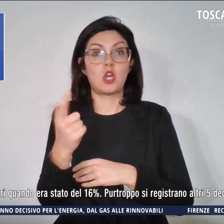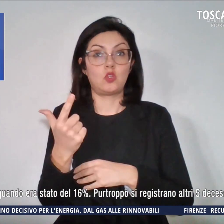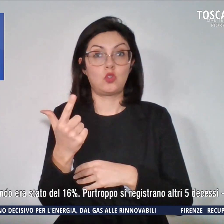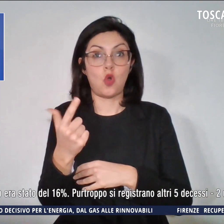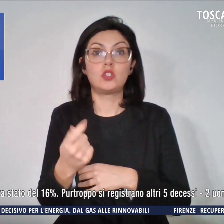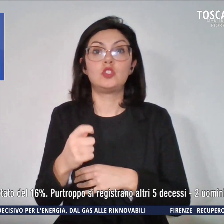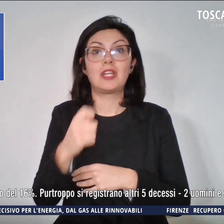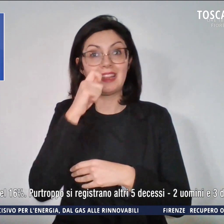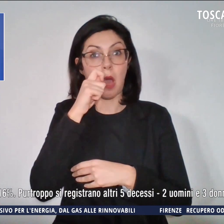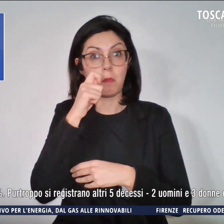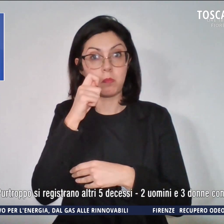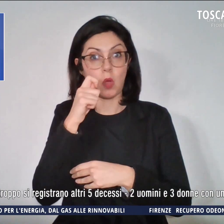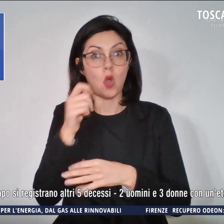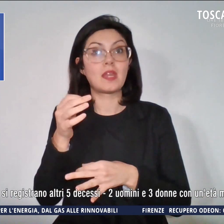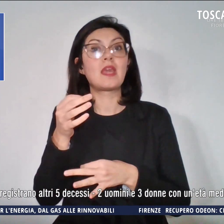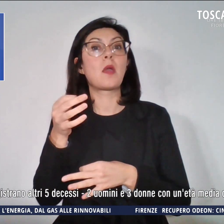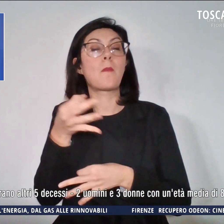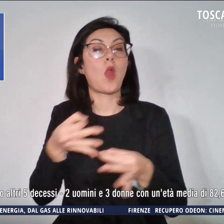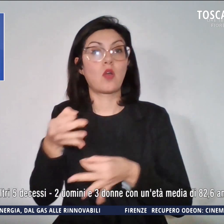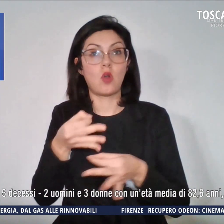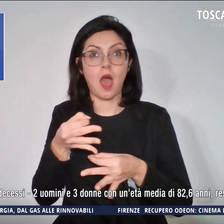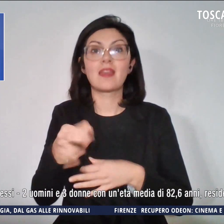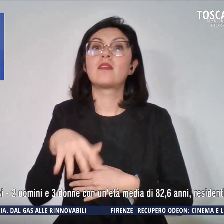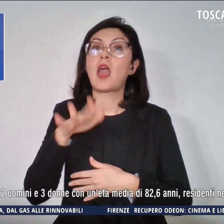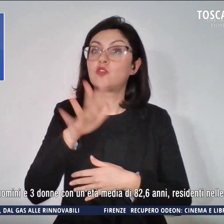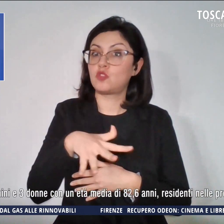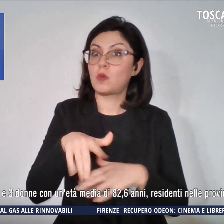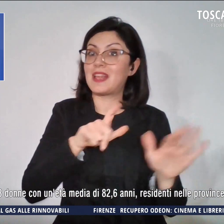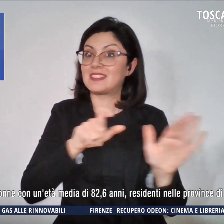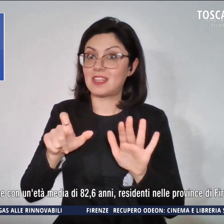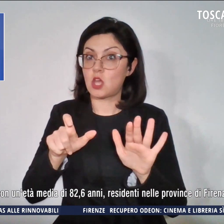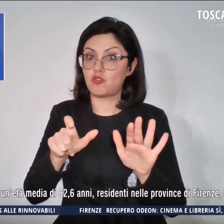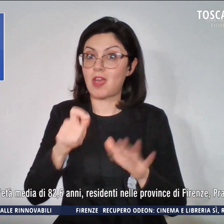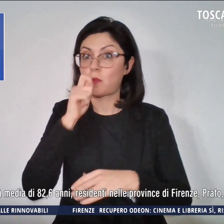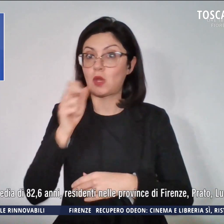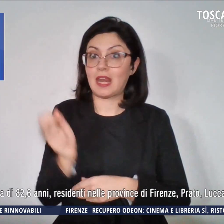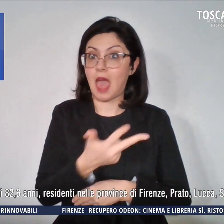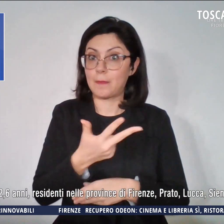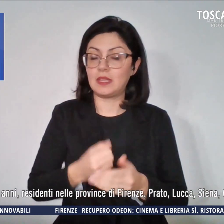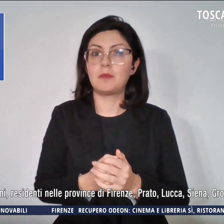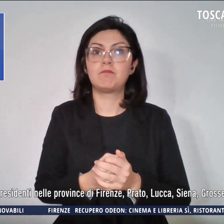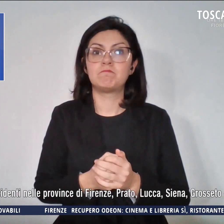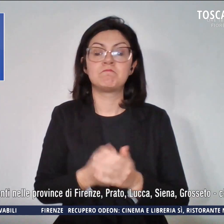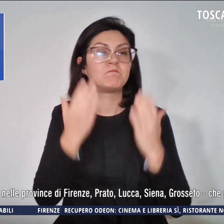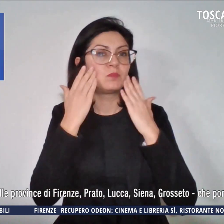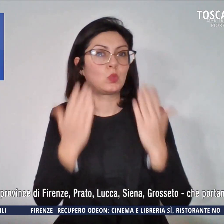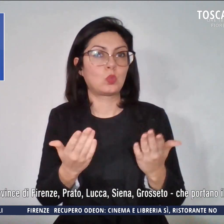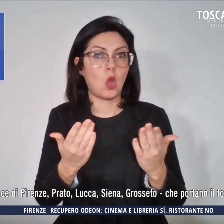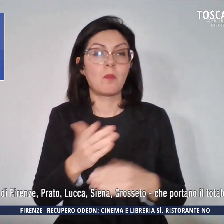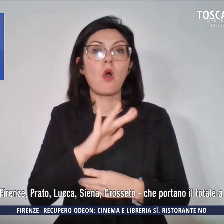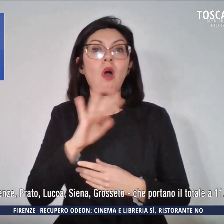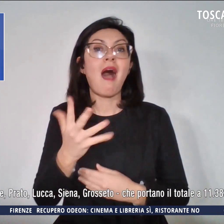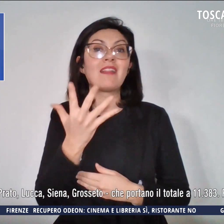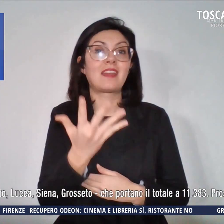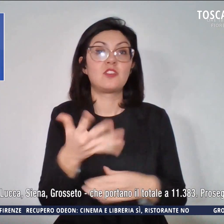molecolari e 5.700 rapidi. Purtroppo si registrano altri cinque